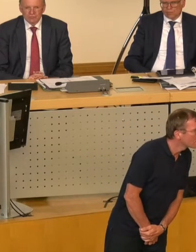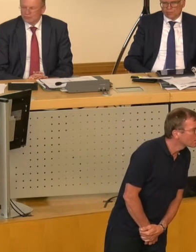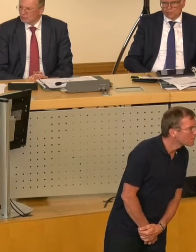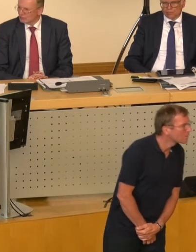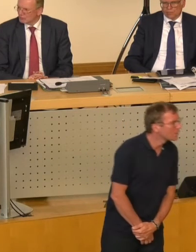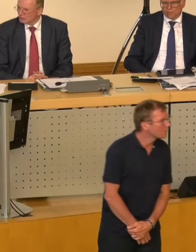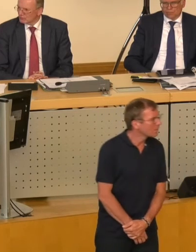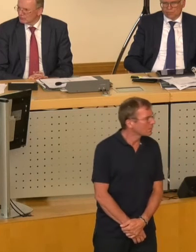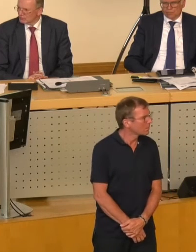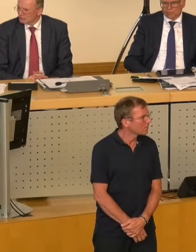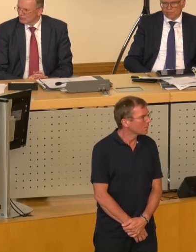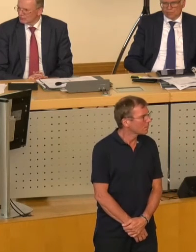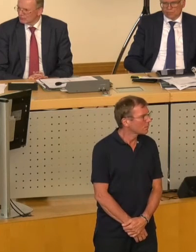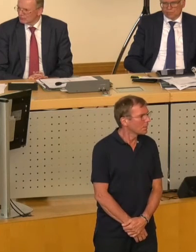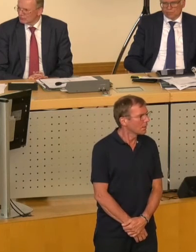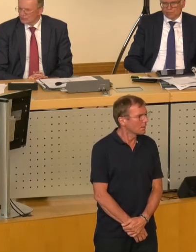Auf dem Platz, okay, Entschuldigung.